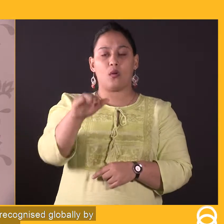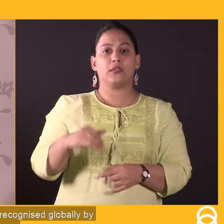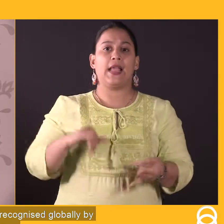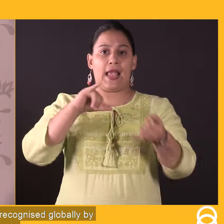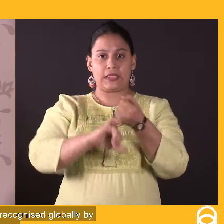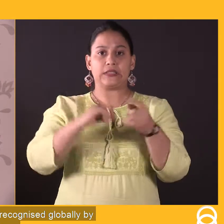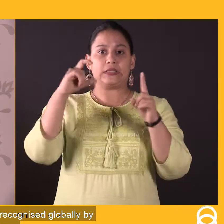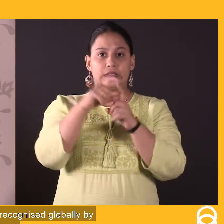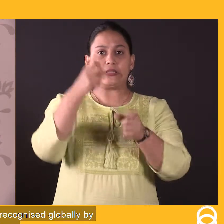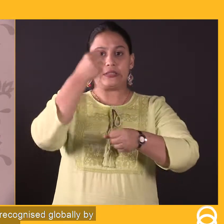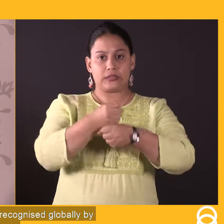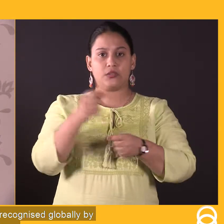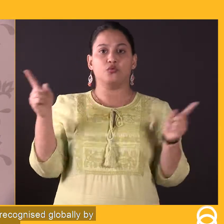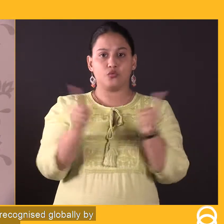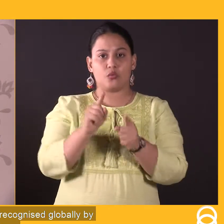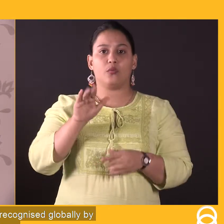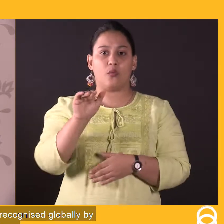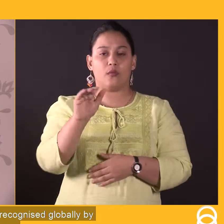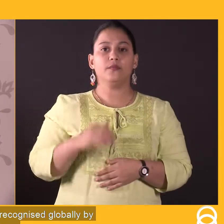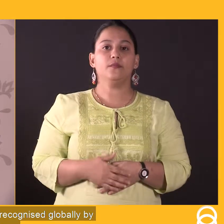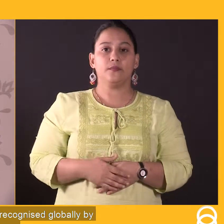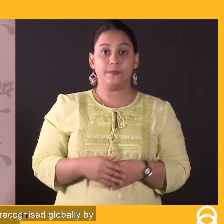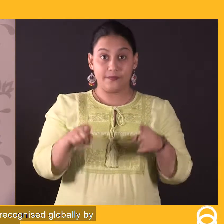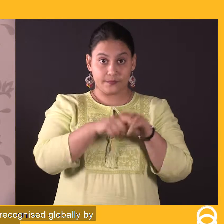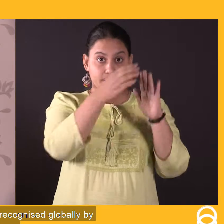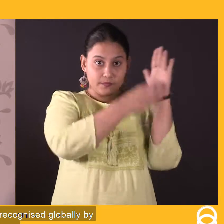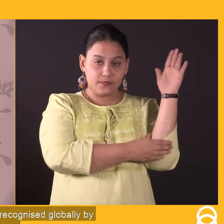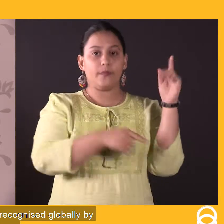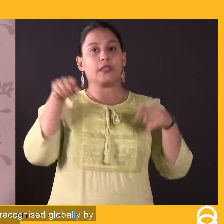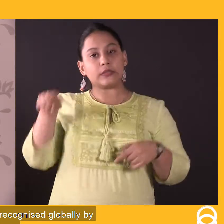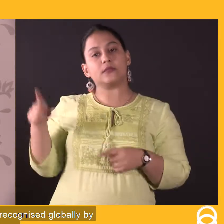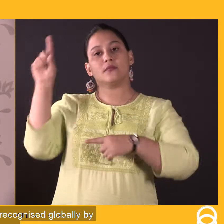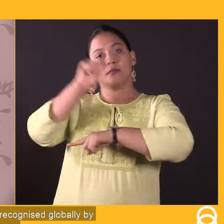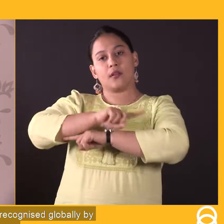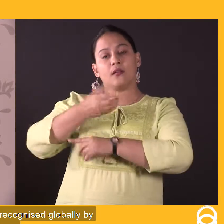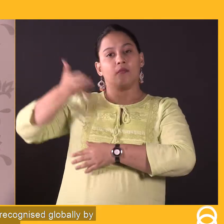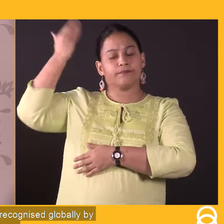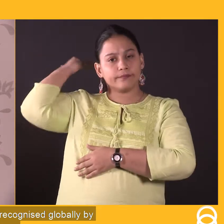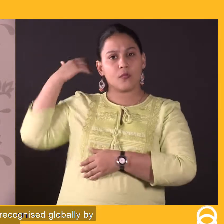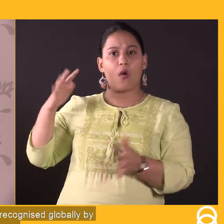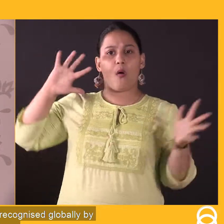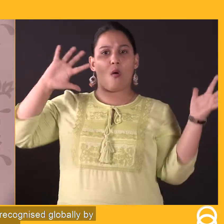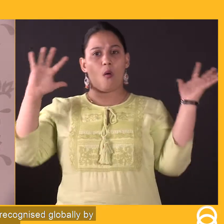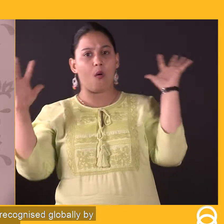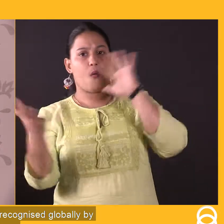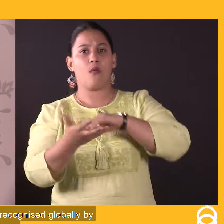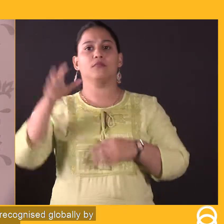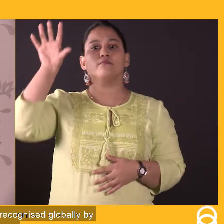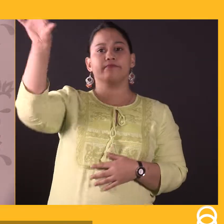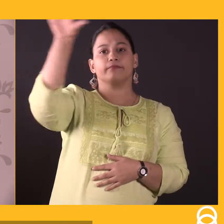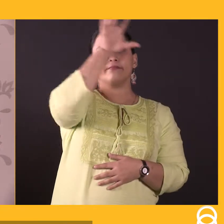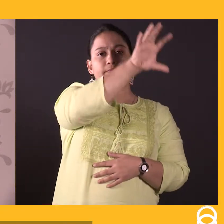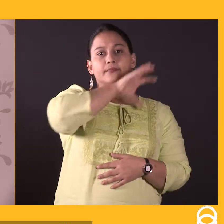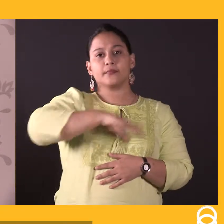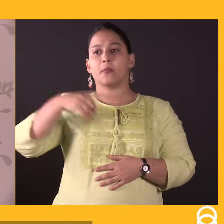इस गोशना पत्र को उस दिन विश्व के सारे ही देशों ने मान्यता दी